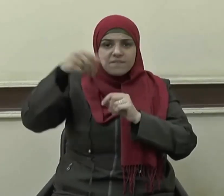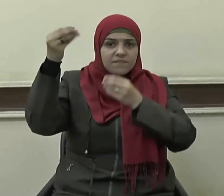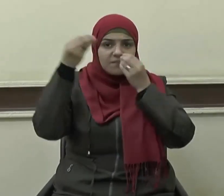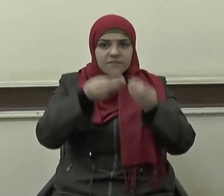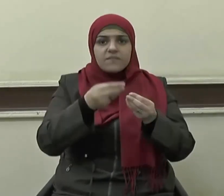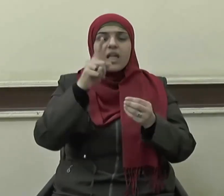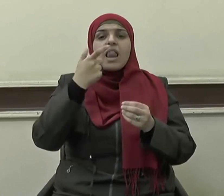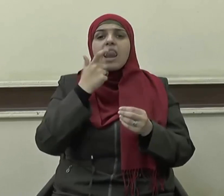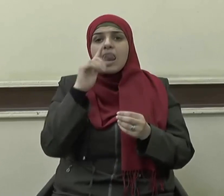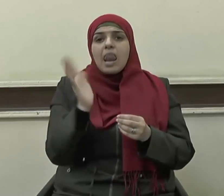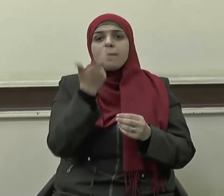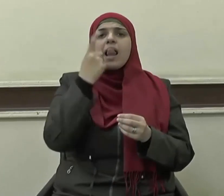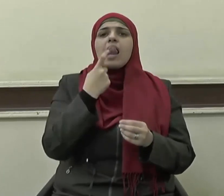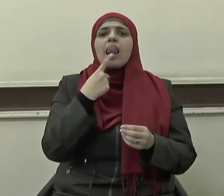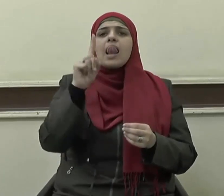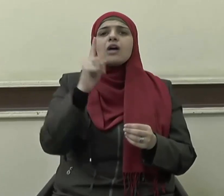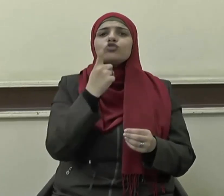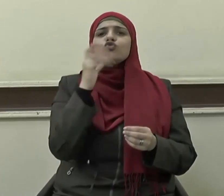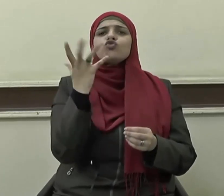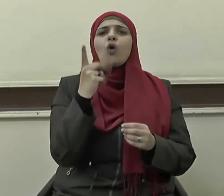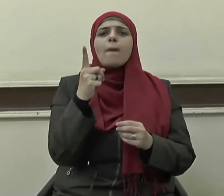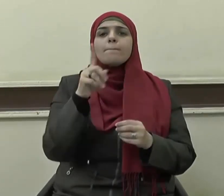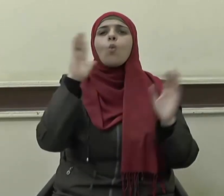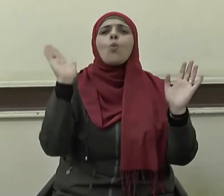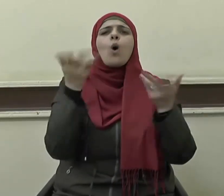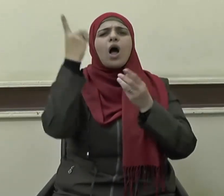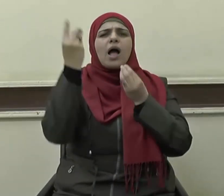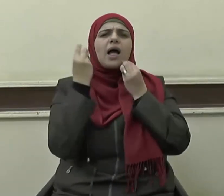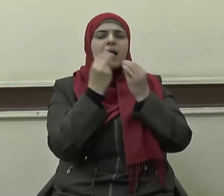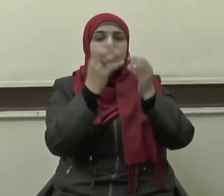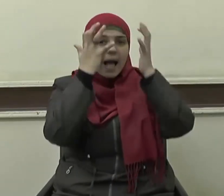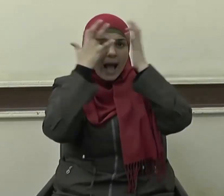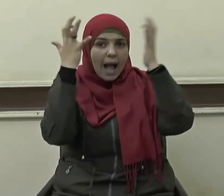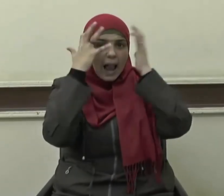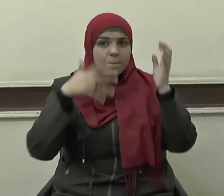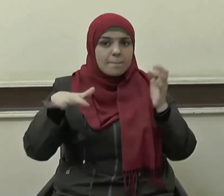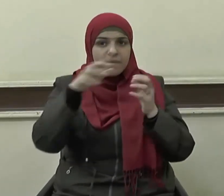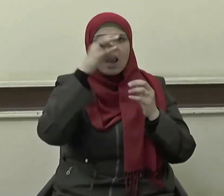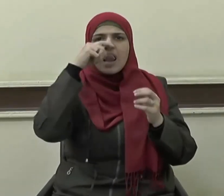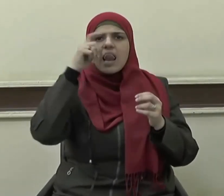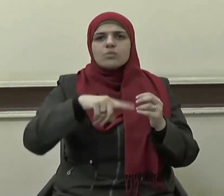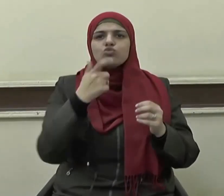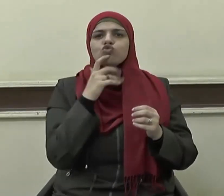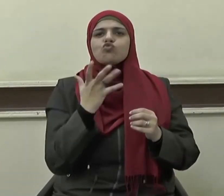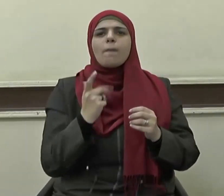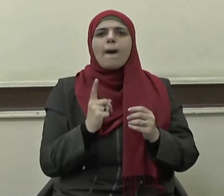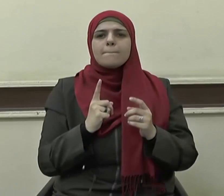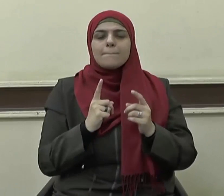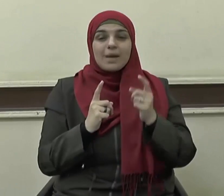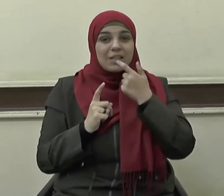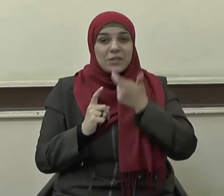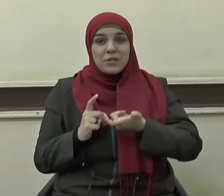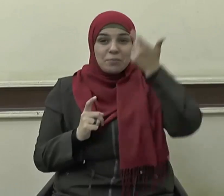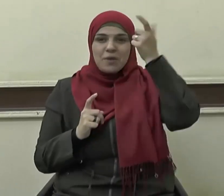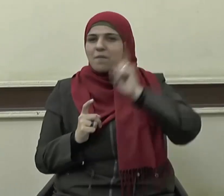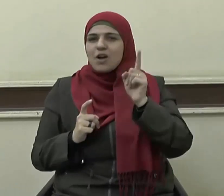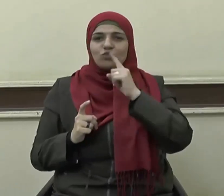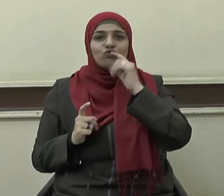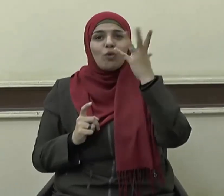شابا ولا أوتي العلم عالم إلا وهو شاب فهذا خليل